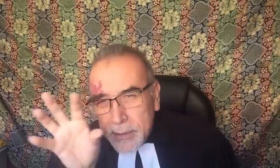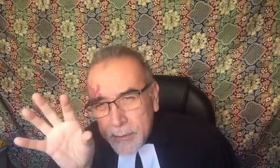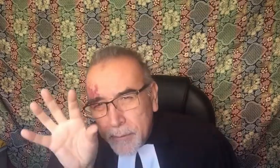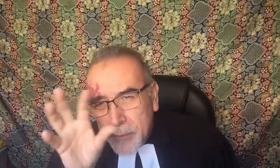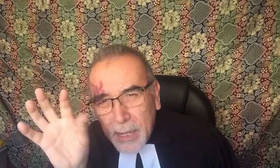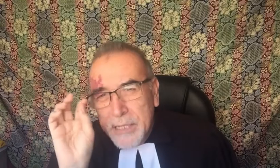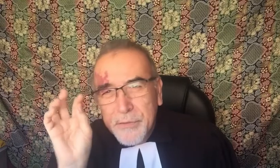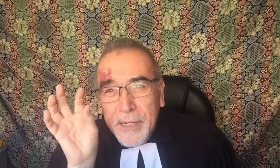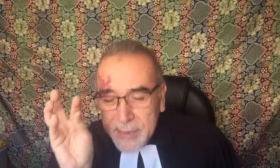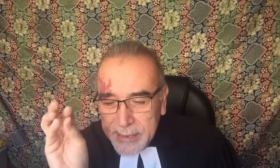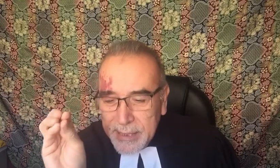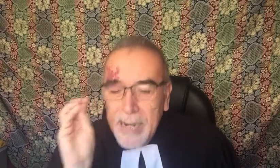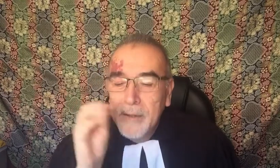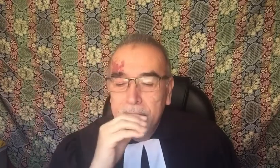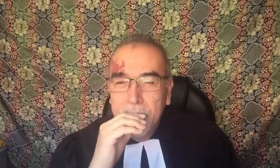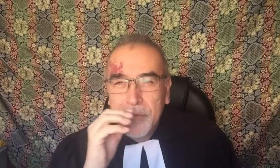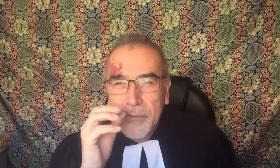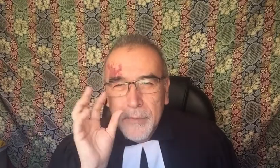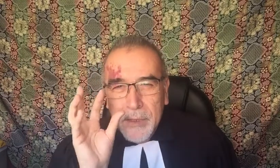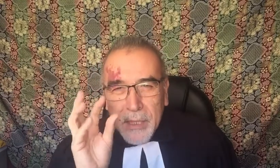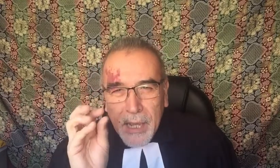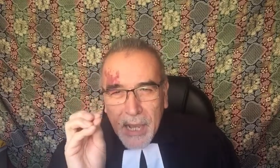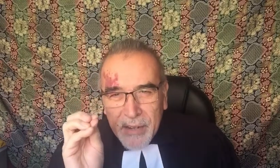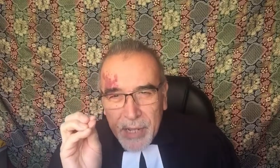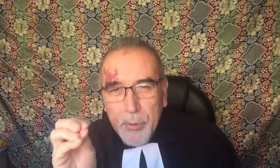a la esfera central, el verbo.